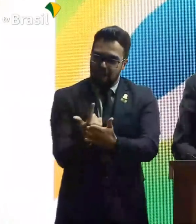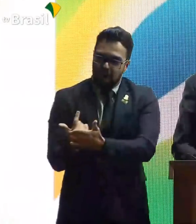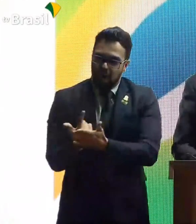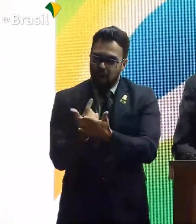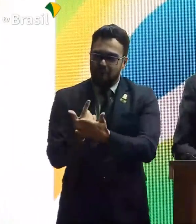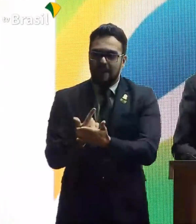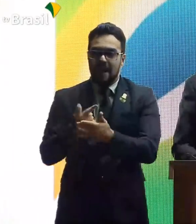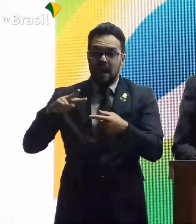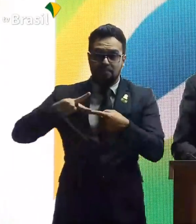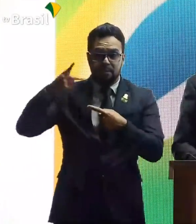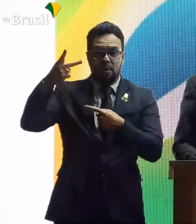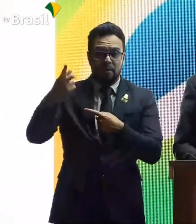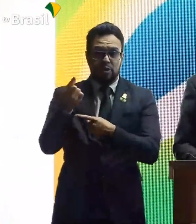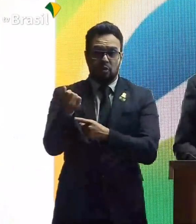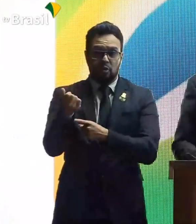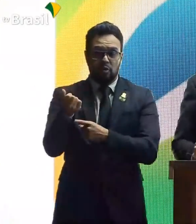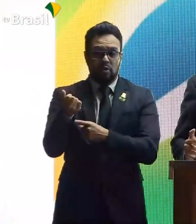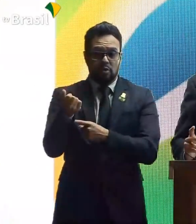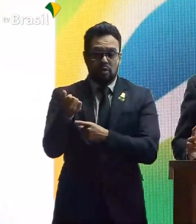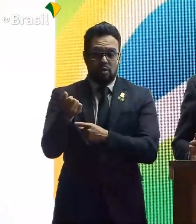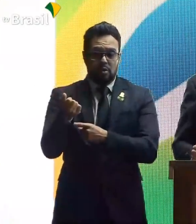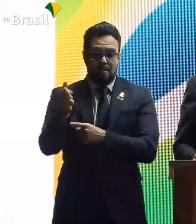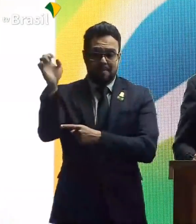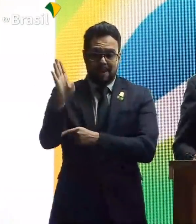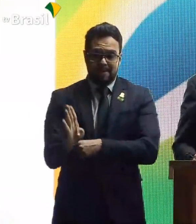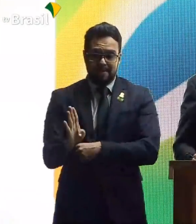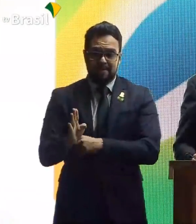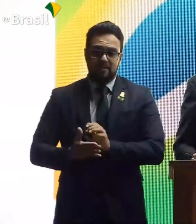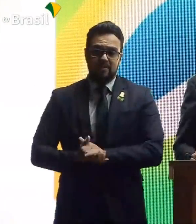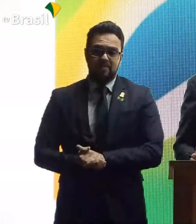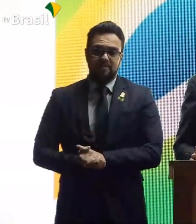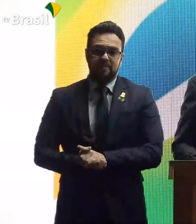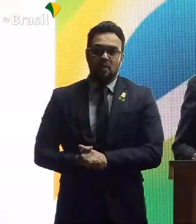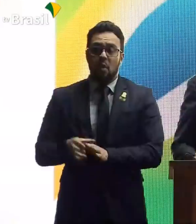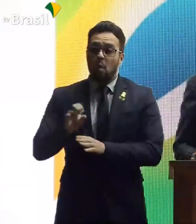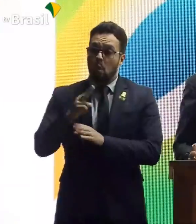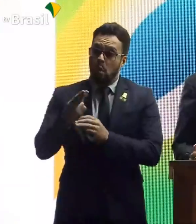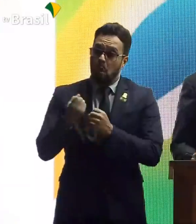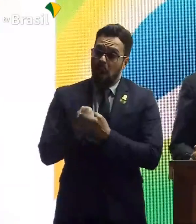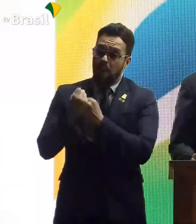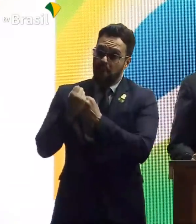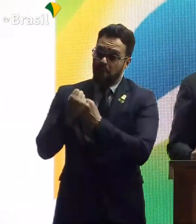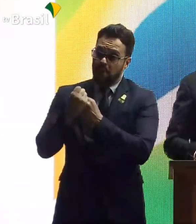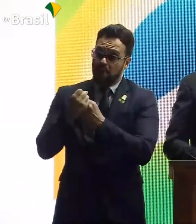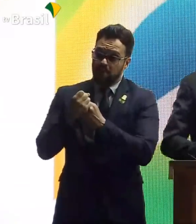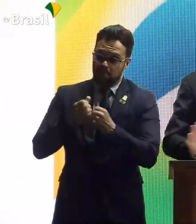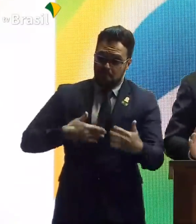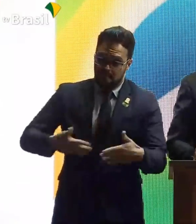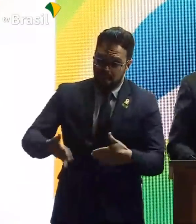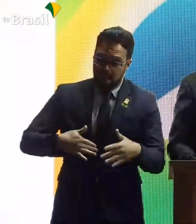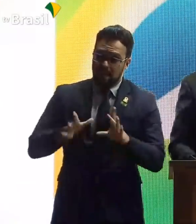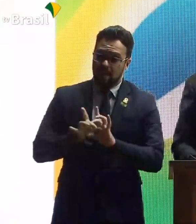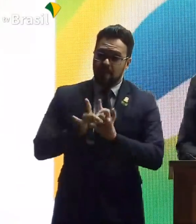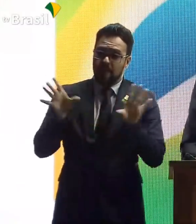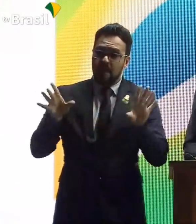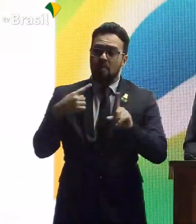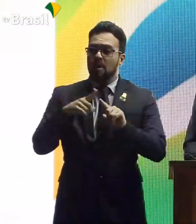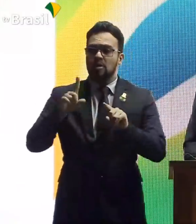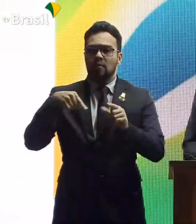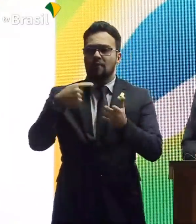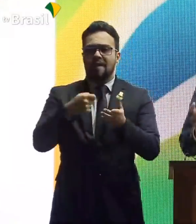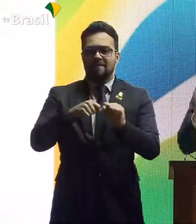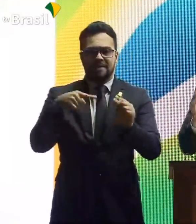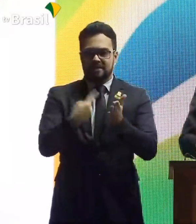Aumentou o preço no Brasil. Vamos lá? Ou nós somos do livre mercado, ou nós apoiamos o livre mercado, ou não apoiamos. Tabelar, eu não vou tabelar.